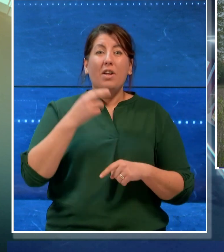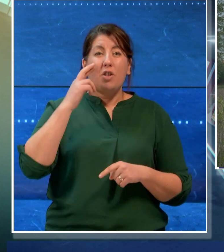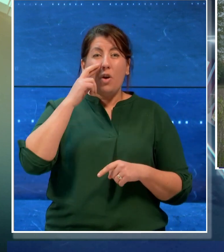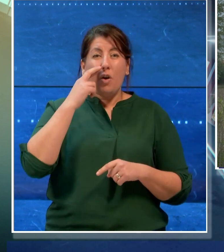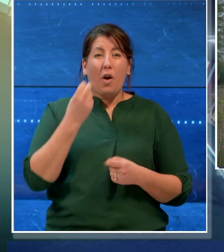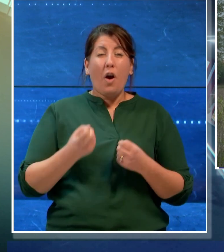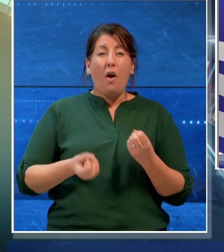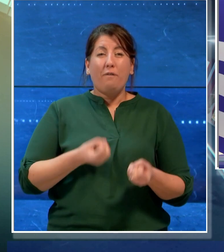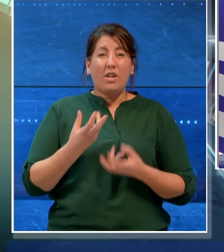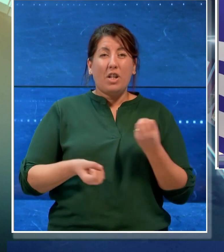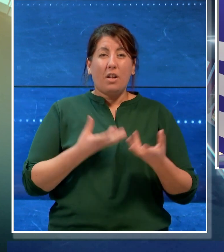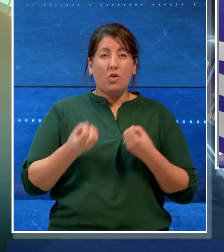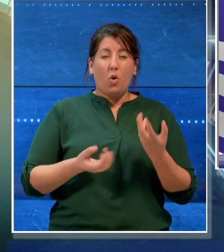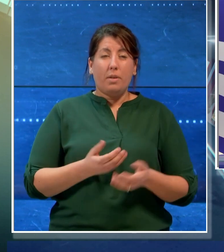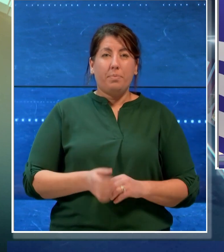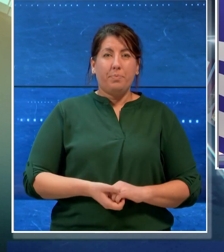vegetazione.